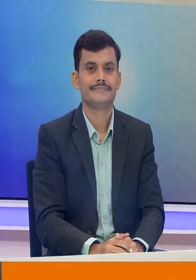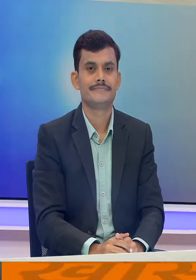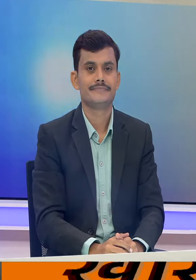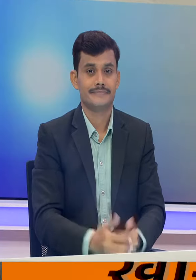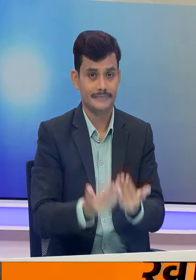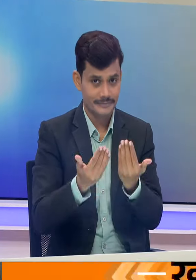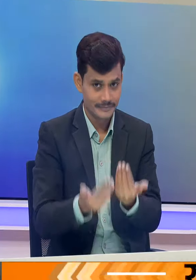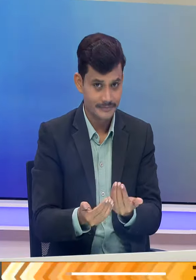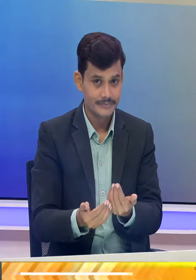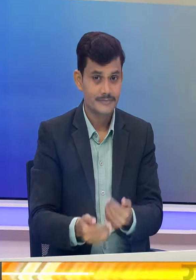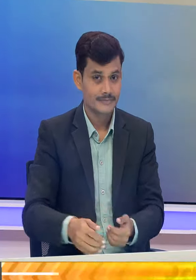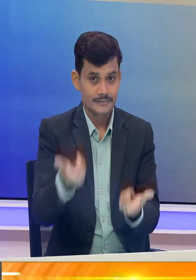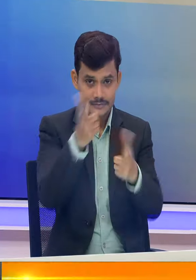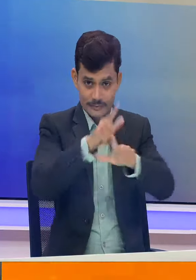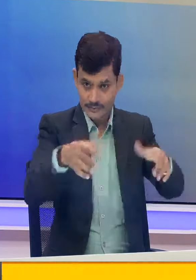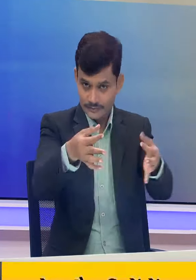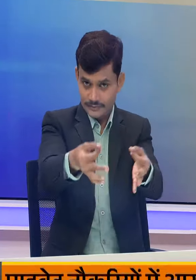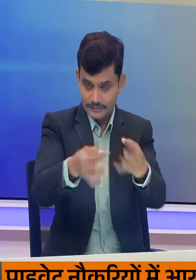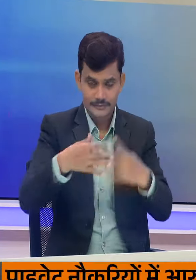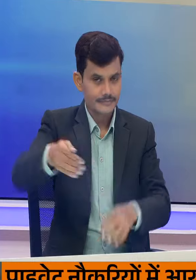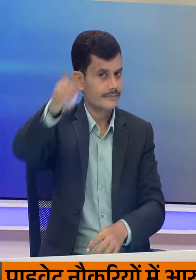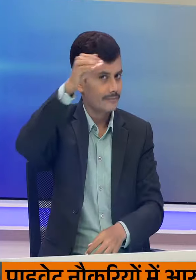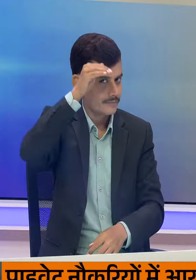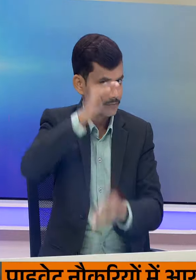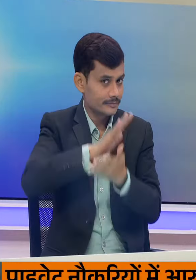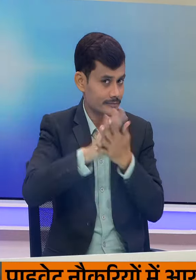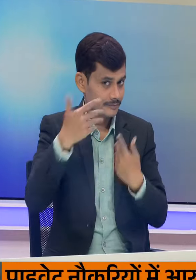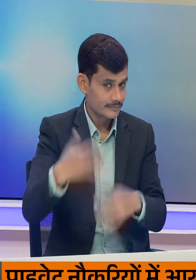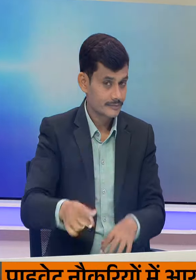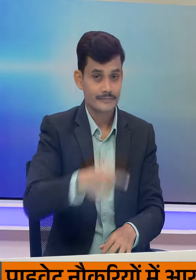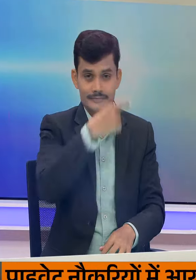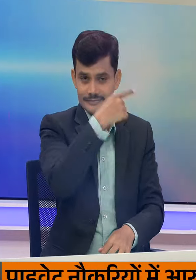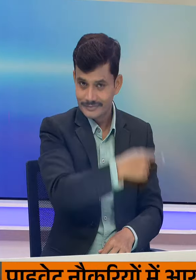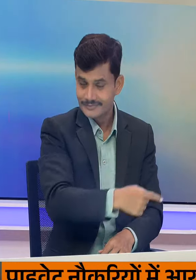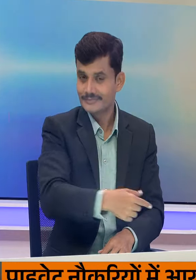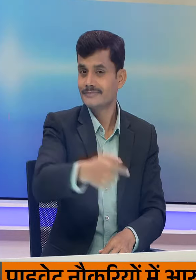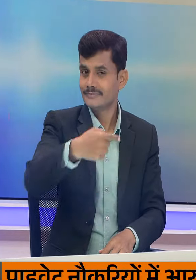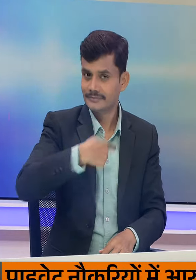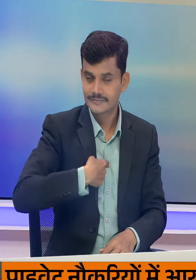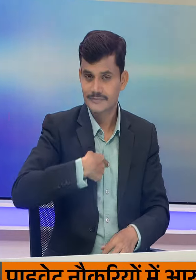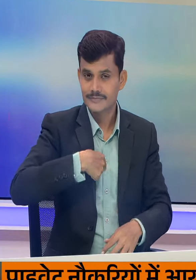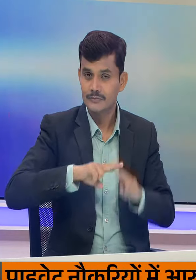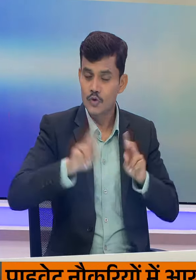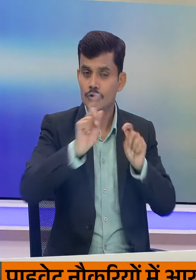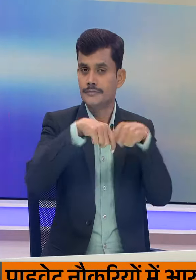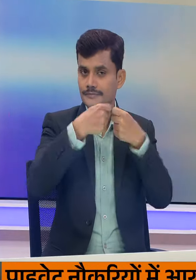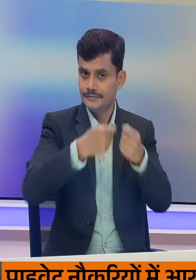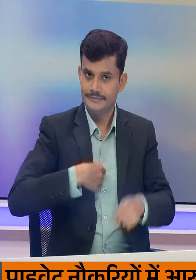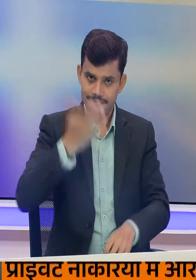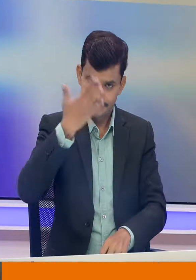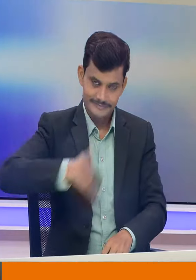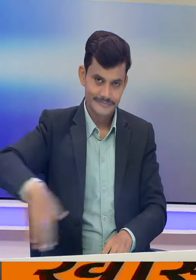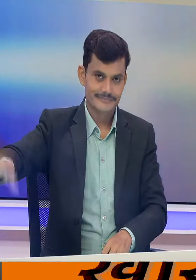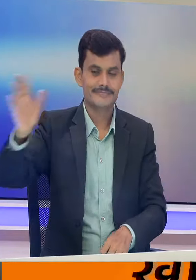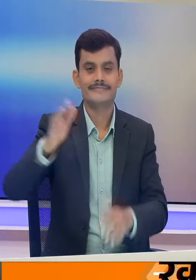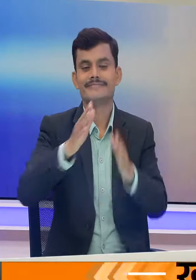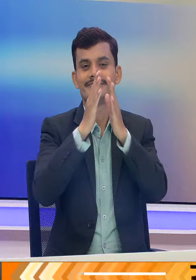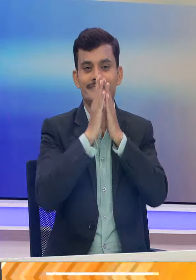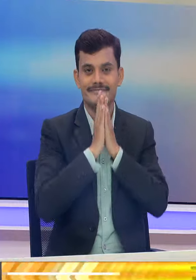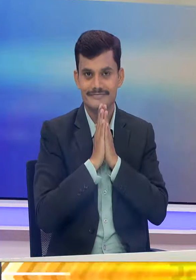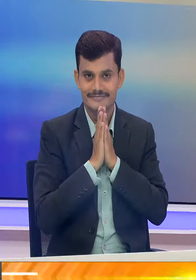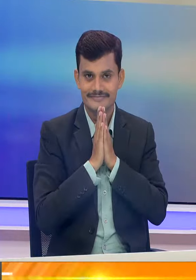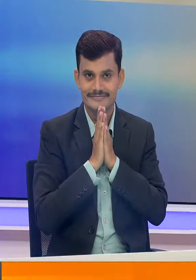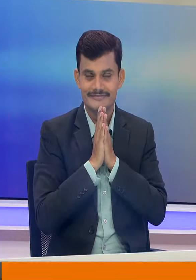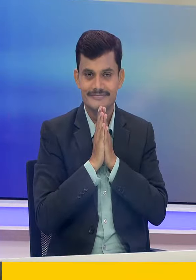और इसी के साथ फिलाल सांकितिक भाशो के इस खास पुलेटर में मुझे मेरे सही हो की शरत मुदकल और हमारी पूरी टिम को दीचेनुमती नमस्कार